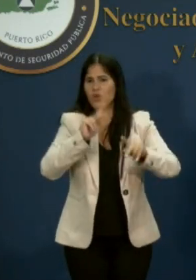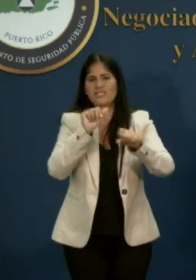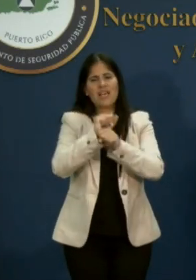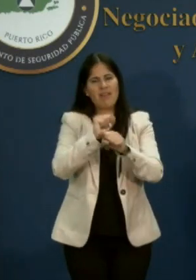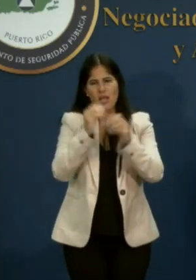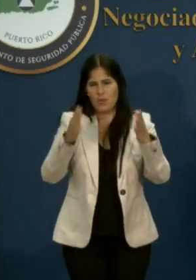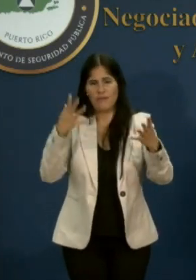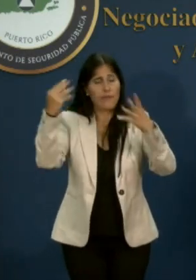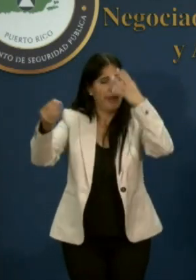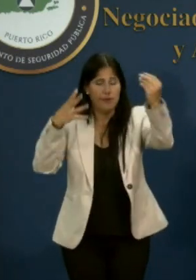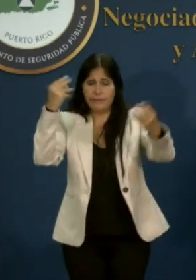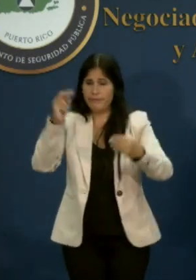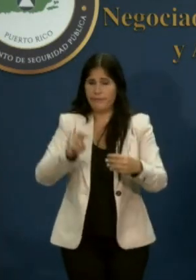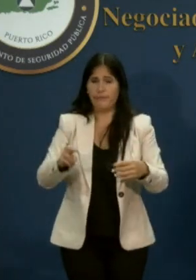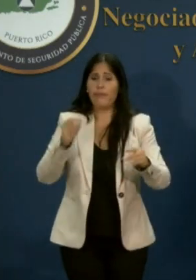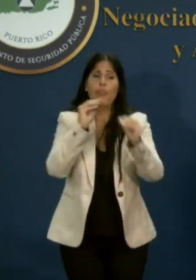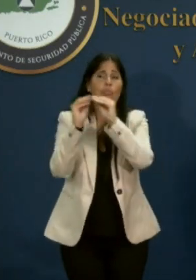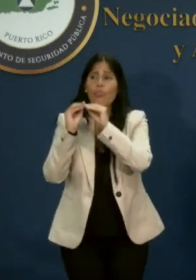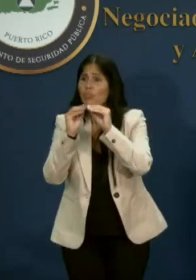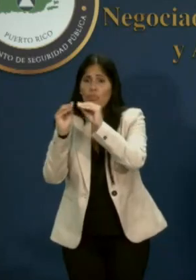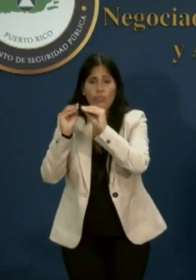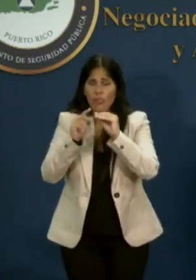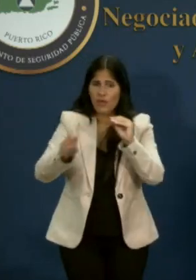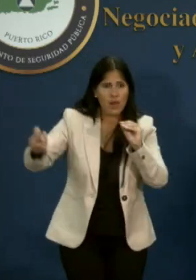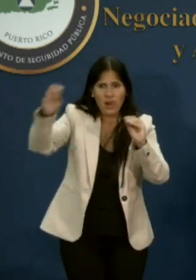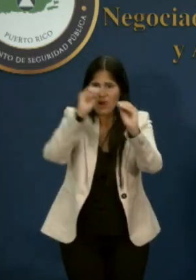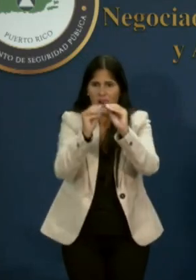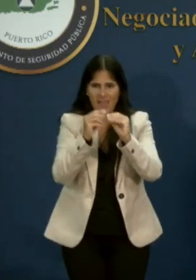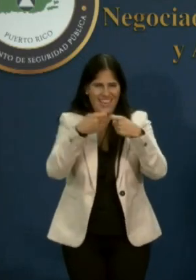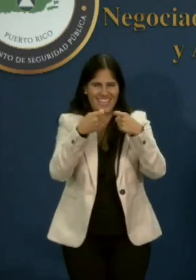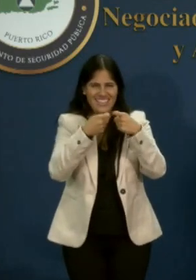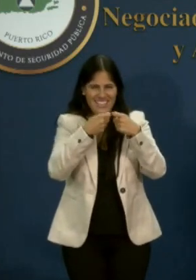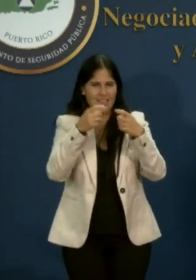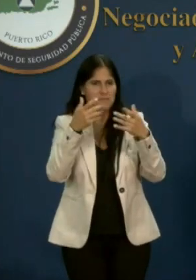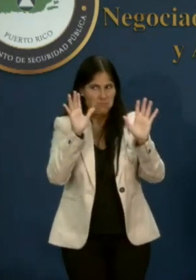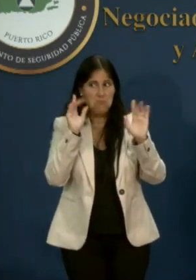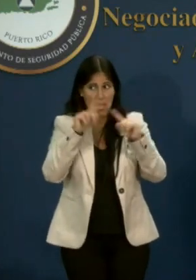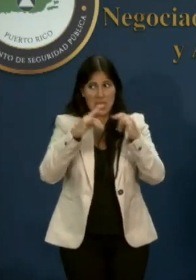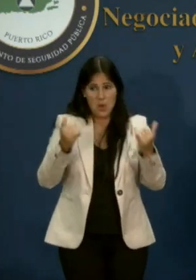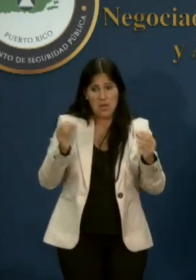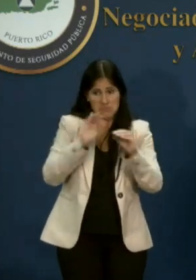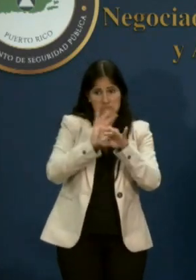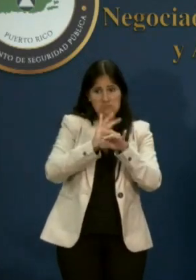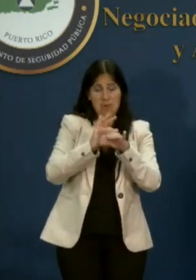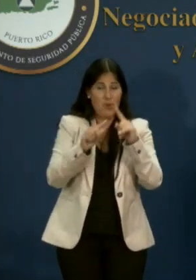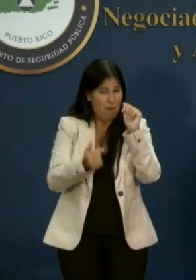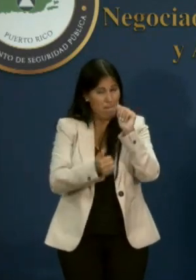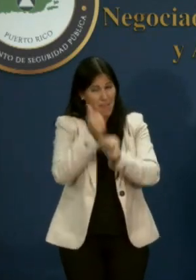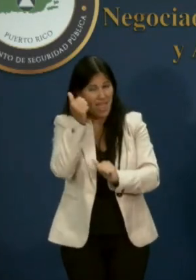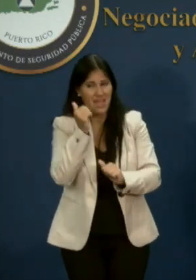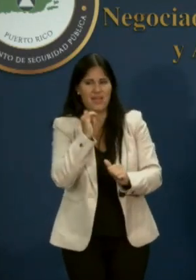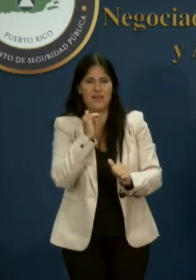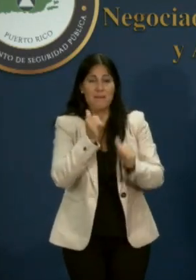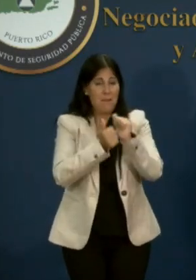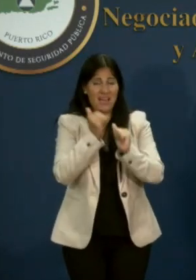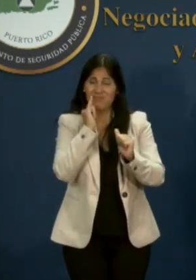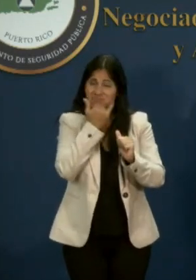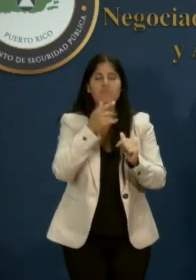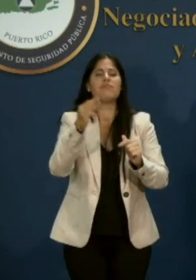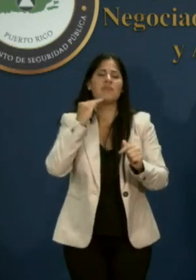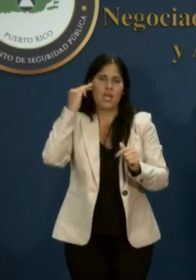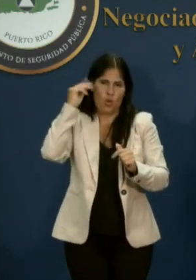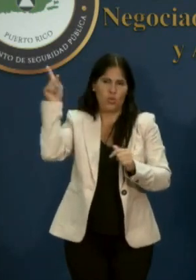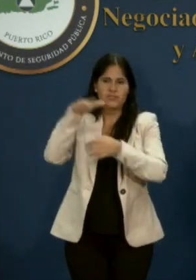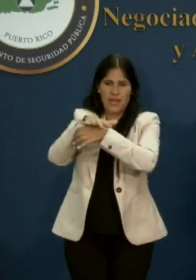trabajos para reponer el servicio. Específicamente donde hay más averías ahora mismo en Mayagüez, sabemos que el sistema está pasando